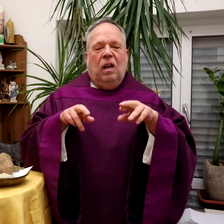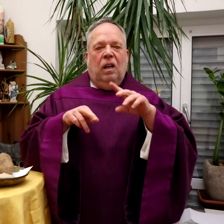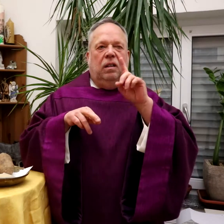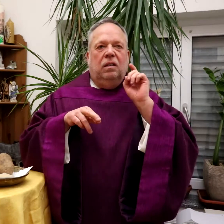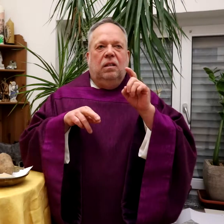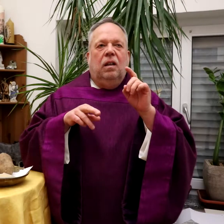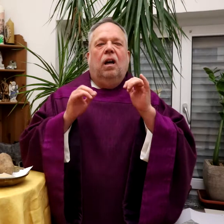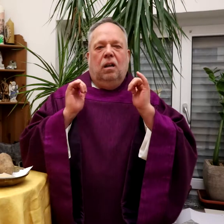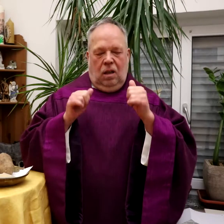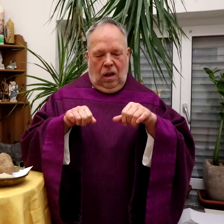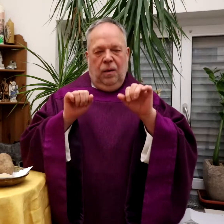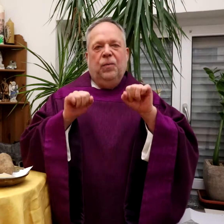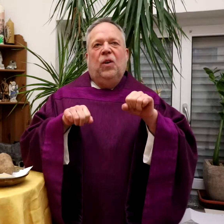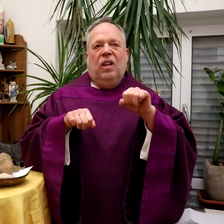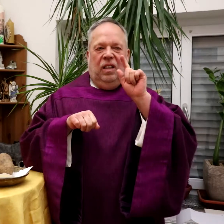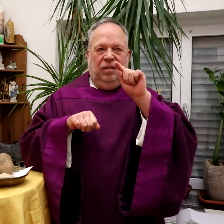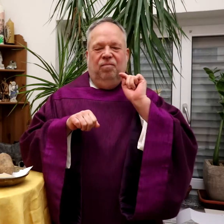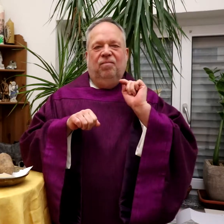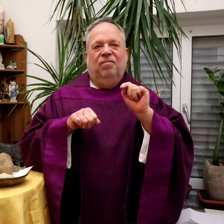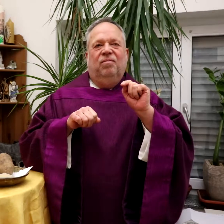Es geht gerecht